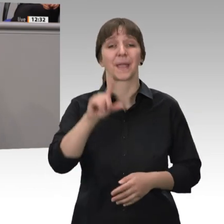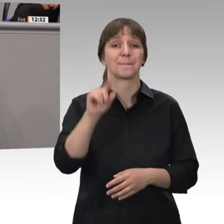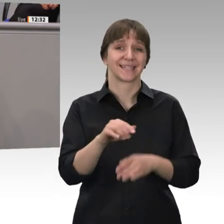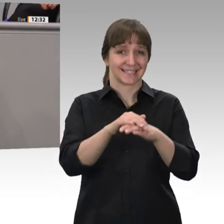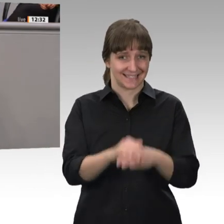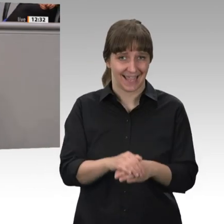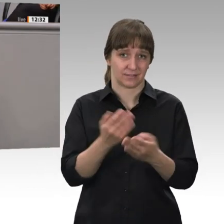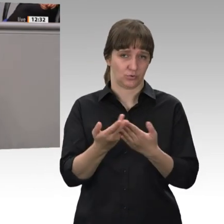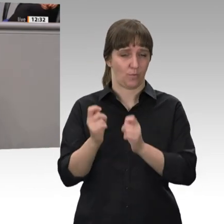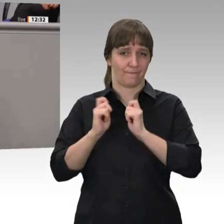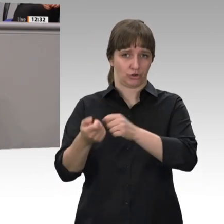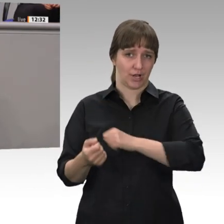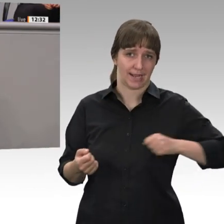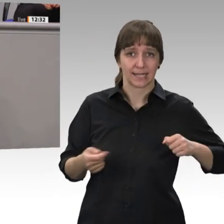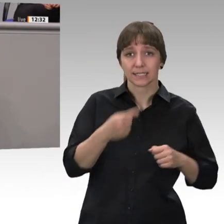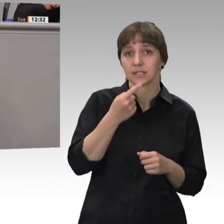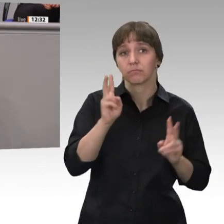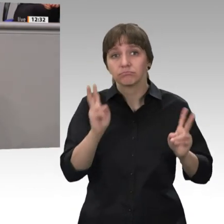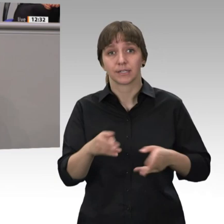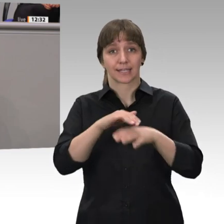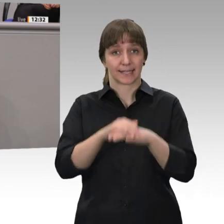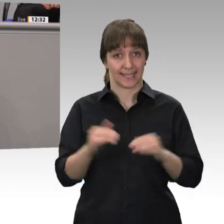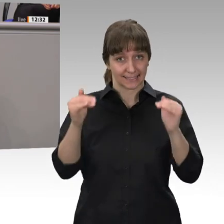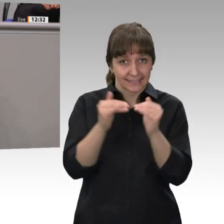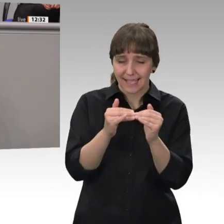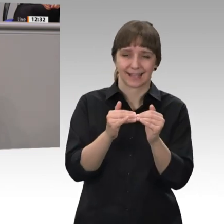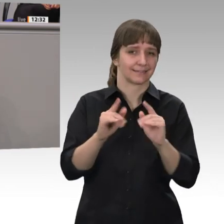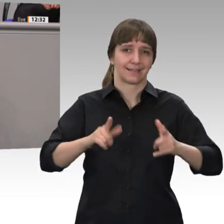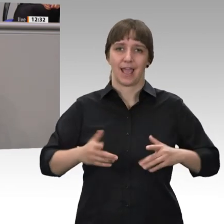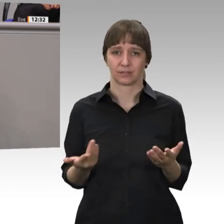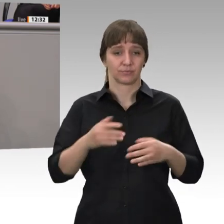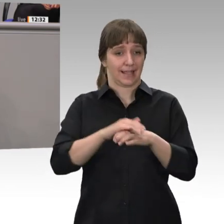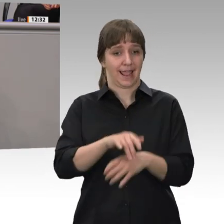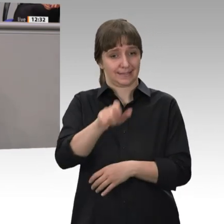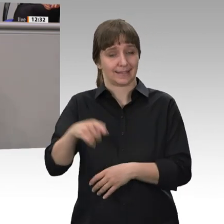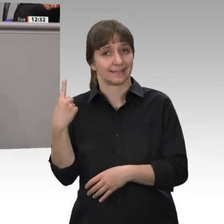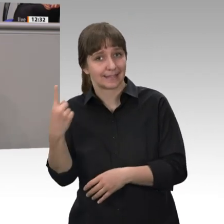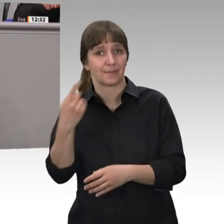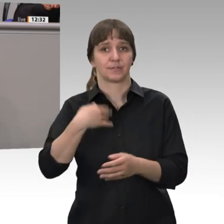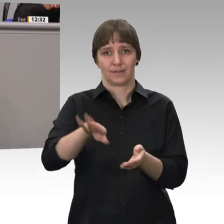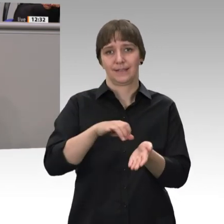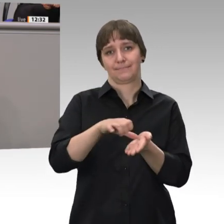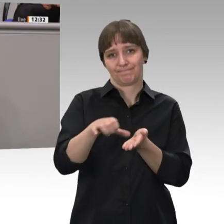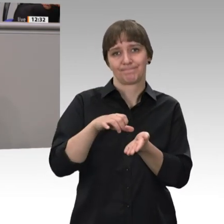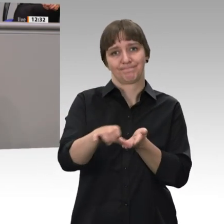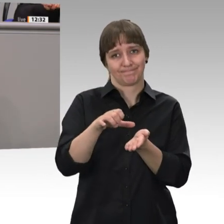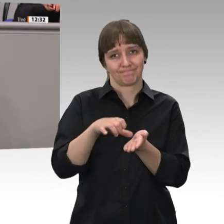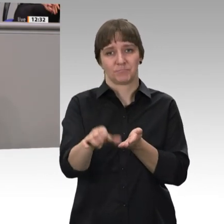bietet keine Rentengerechtigkeit, weil sie den Rentner, der mit eigenen Beiträgen eine Rente von mehr als 1 050 Euro erarbeitet hat,